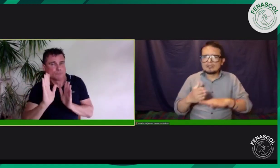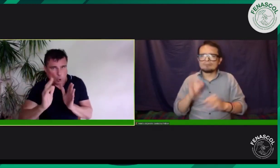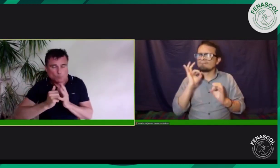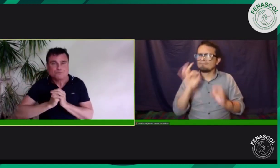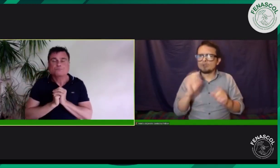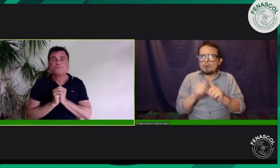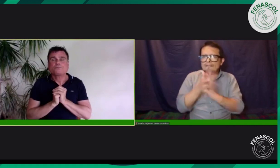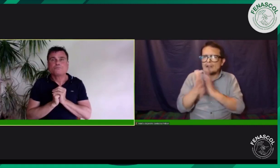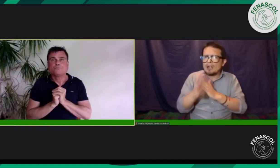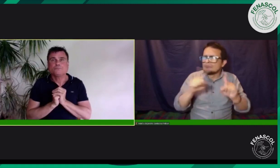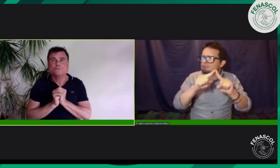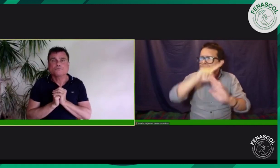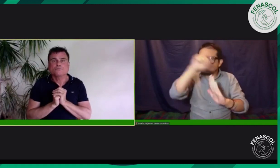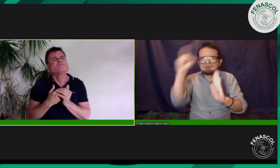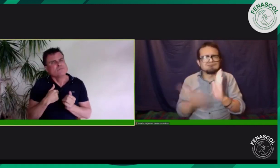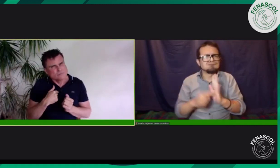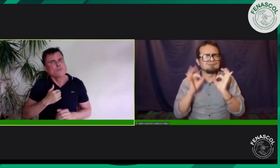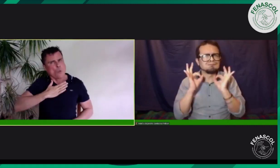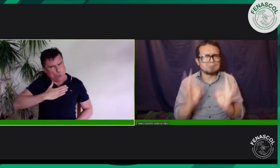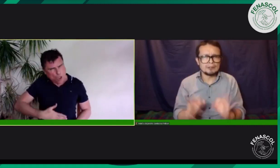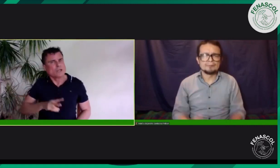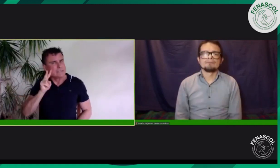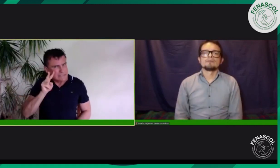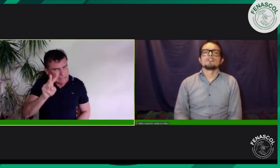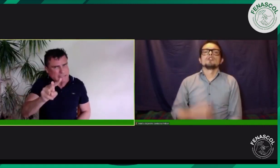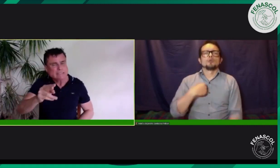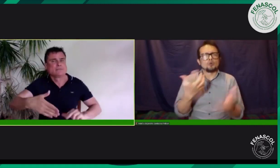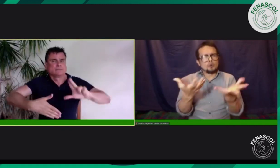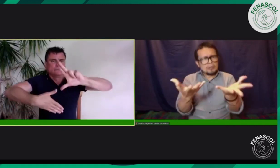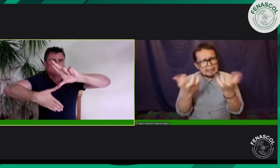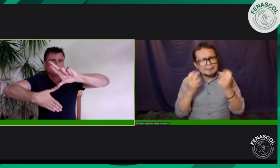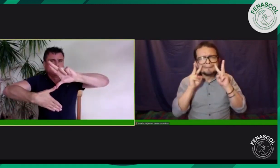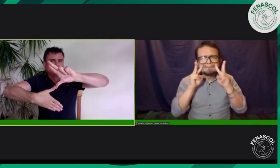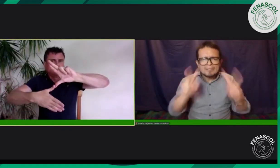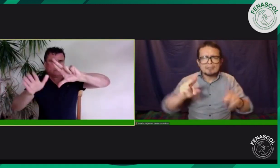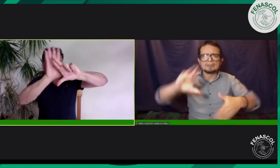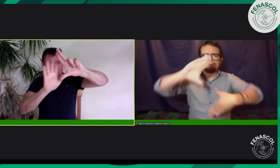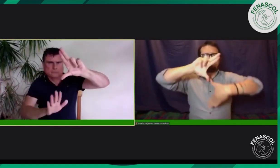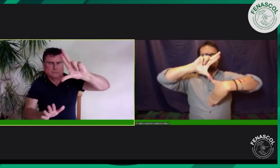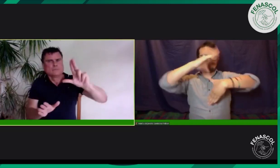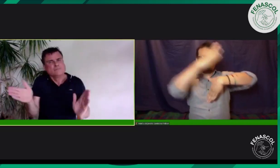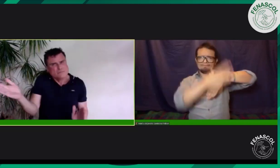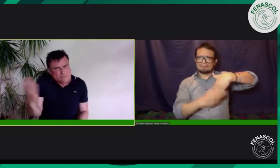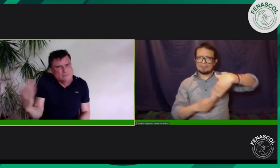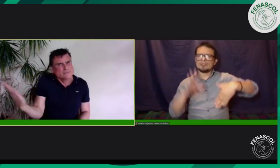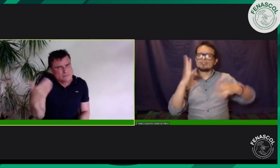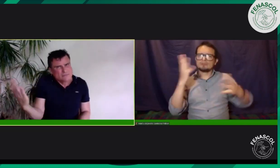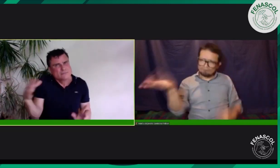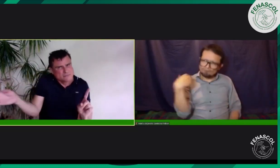que sea un servicio efectivo. Yo quiero ver en América Latina muchos